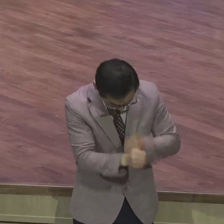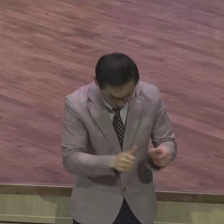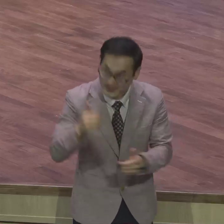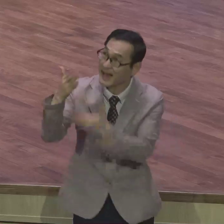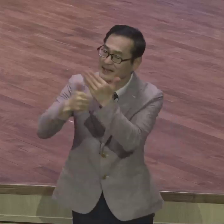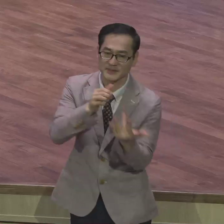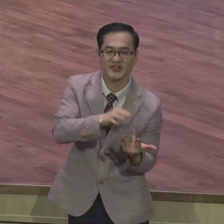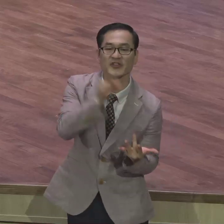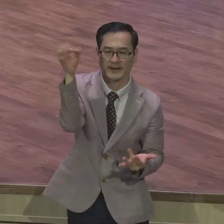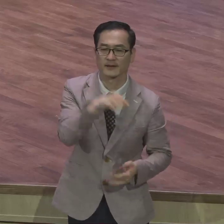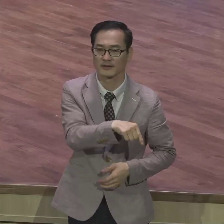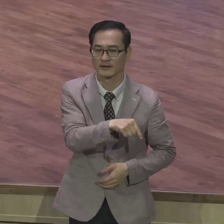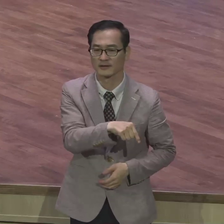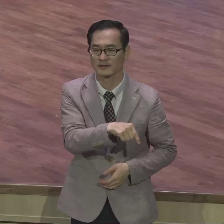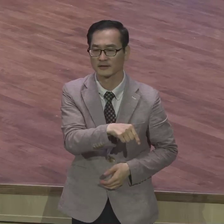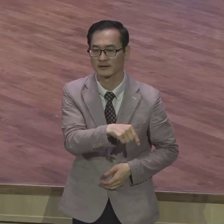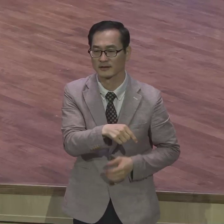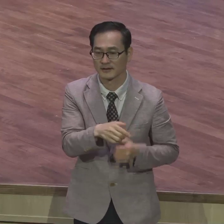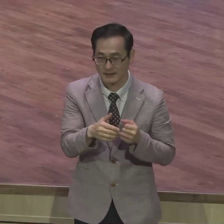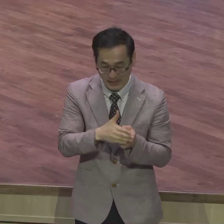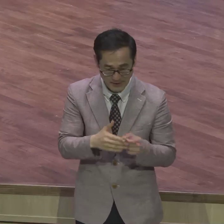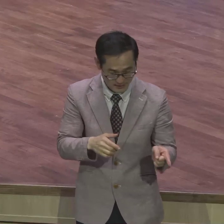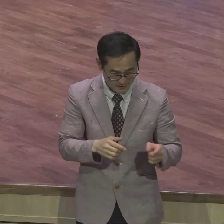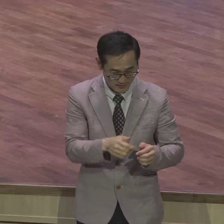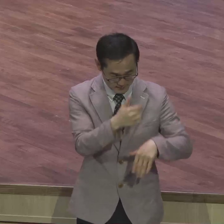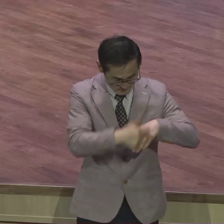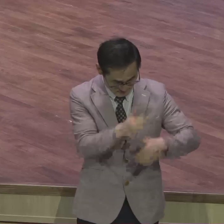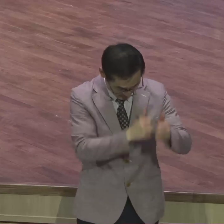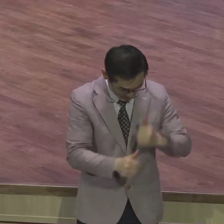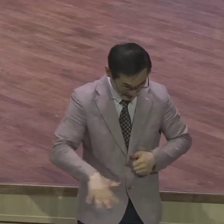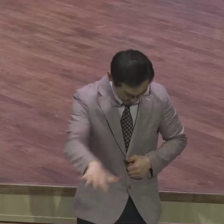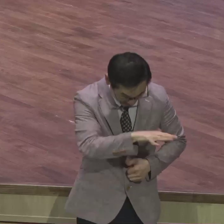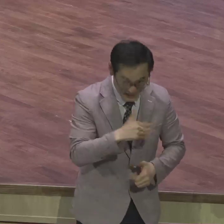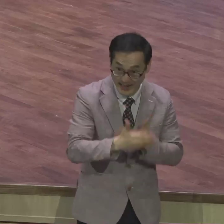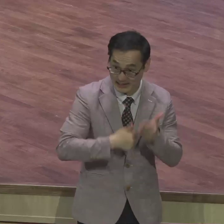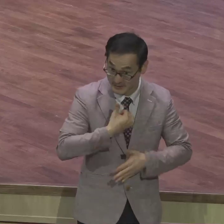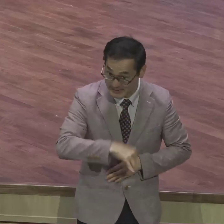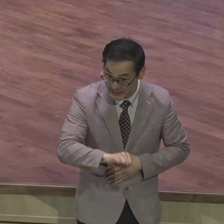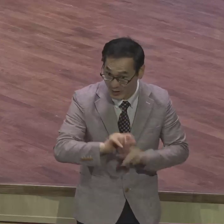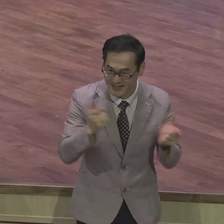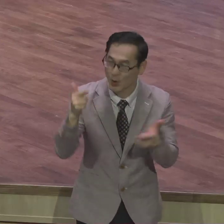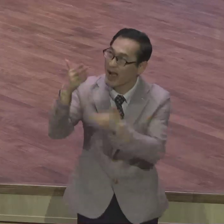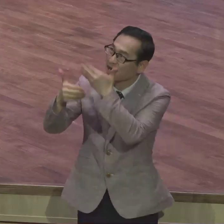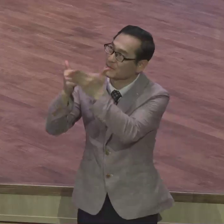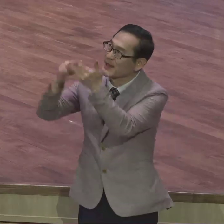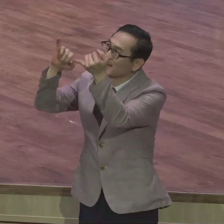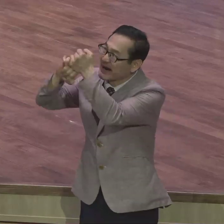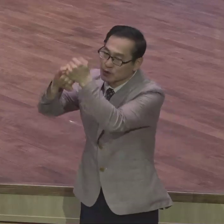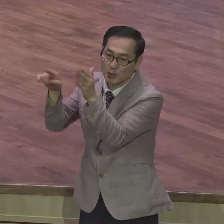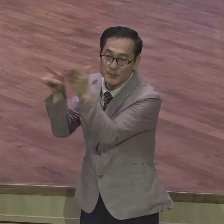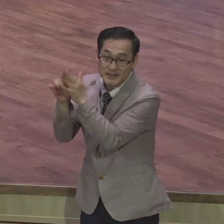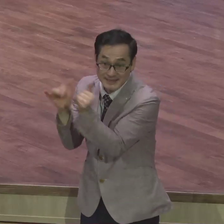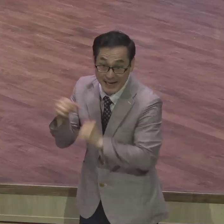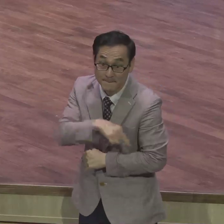곧 육신의 자녀가 하나님의 자녀가 아니오 오직 약속의 자녀가 시로 여기있음을 받느니라